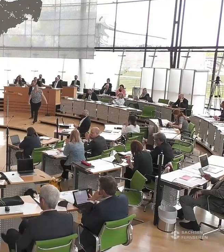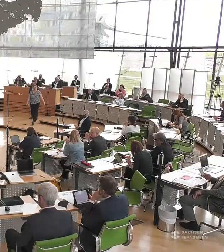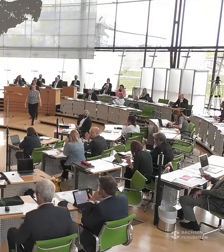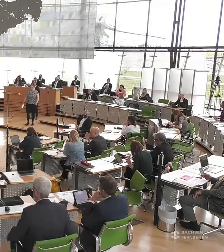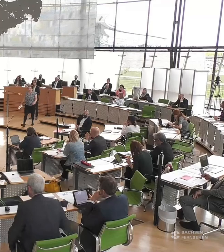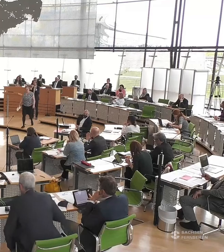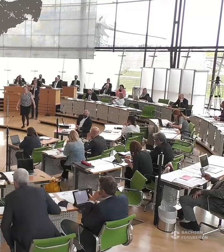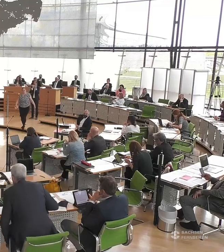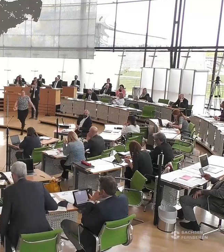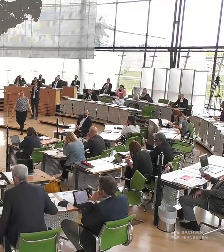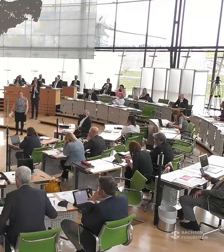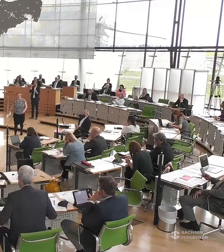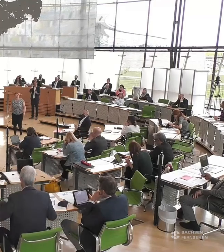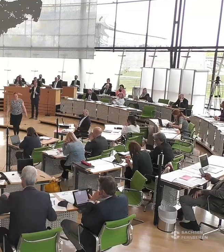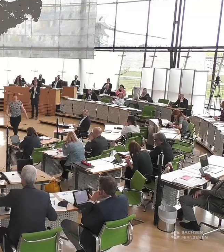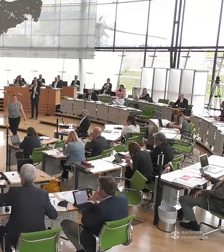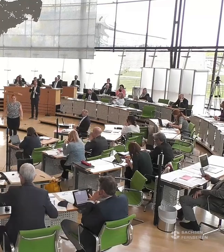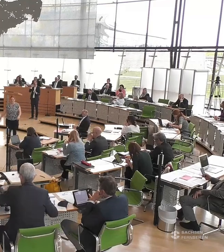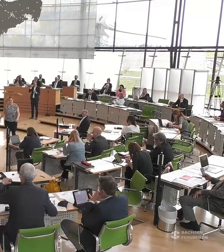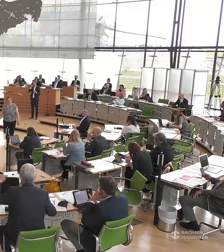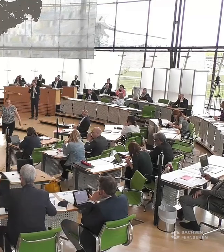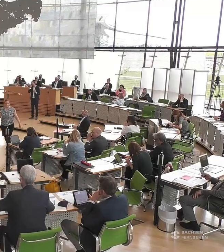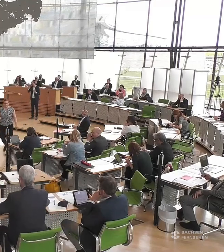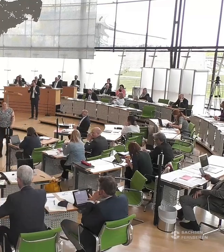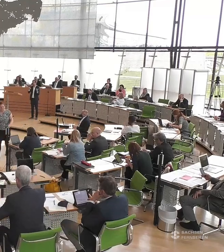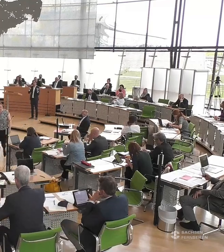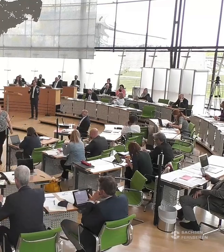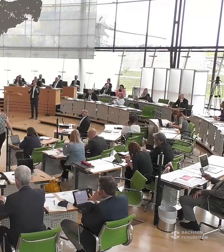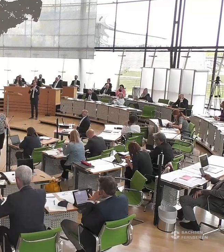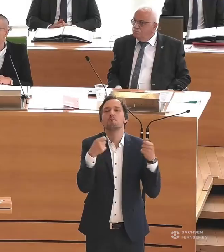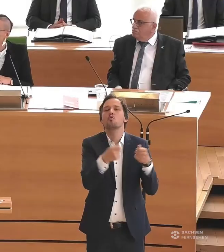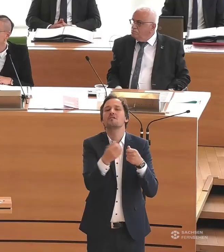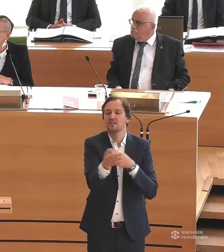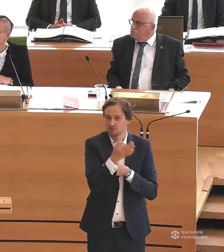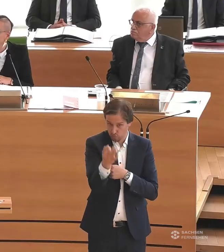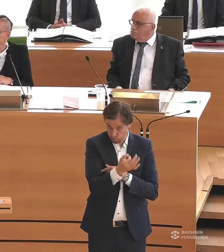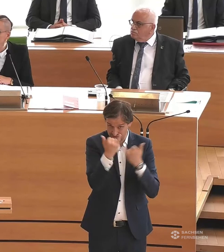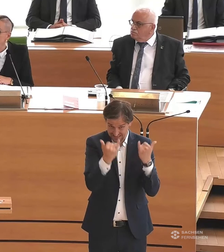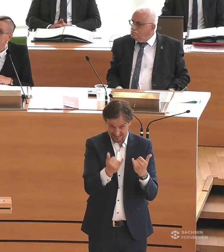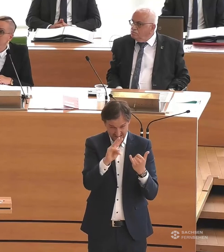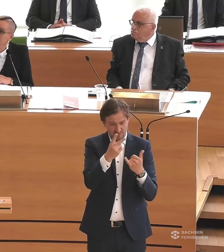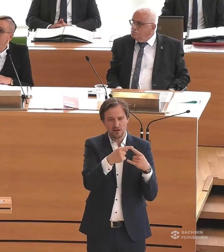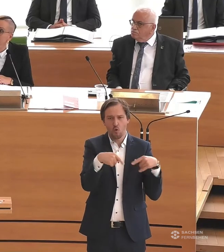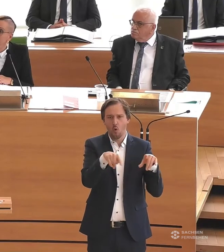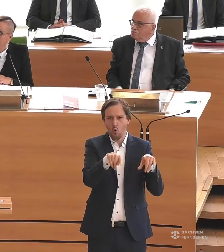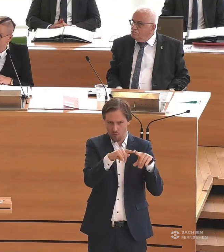Vielen Dank. Das war Frau Schakal-Sedi für die Bündnisgrünen jetzt zu Beginn einer zweiten Runde.